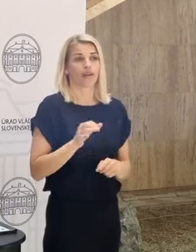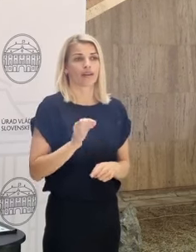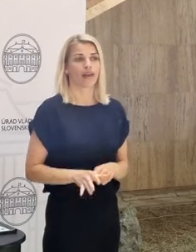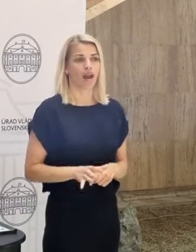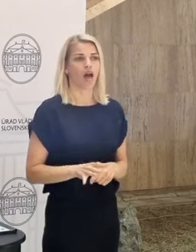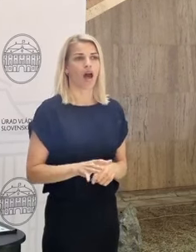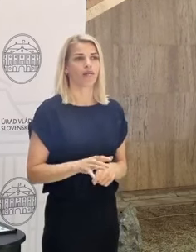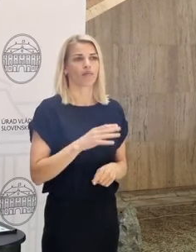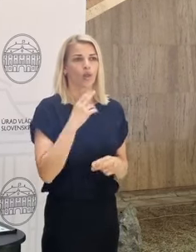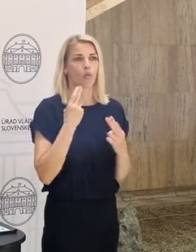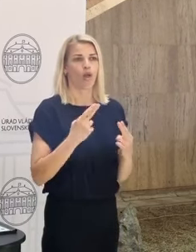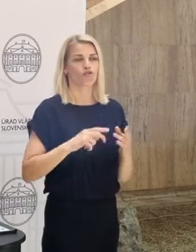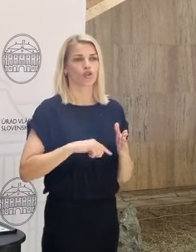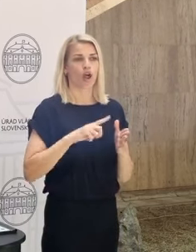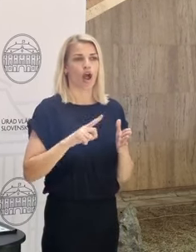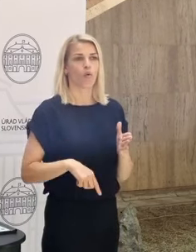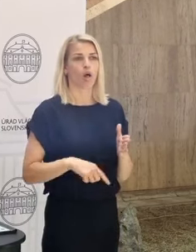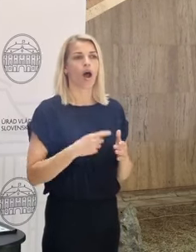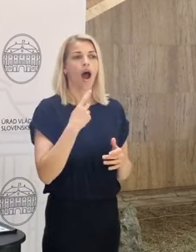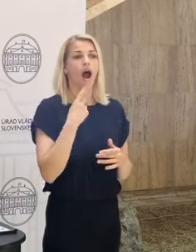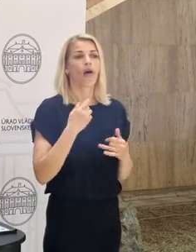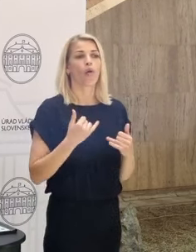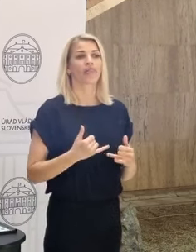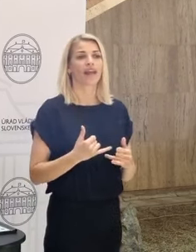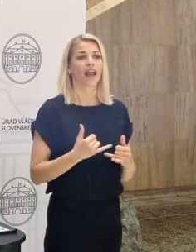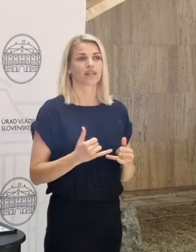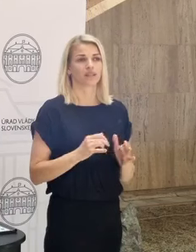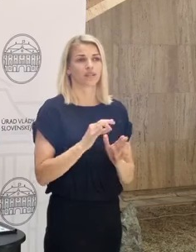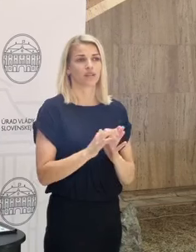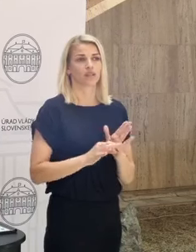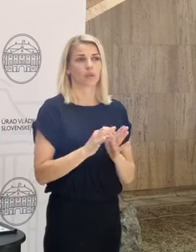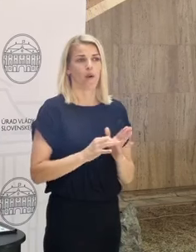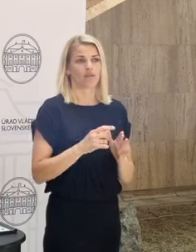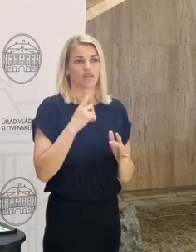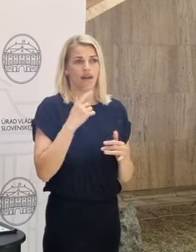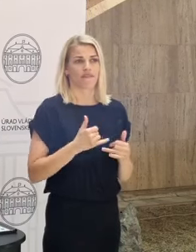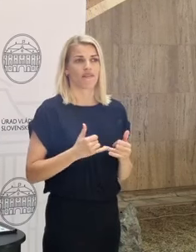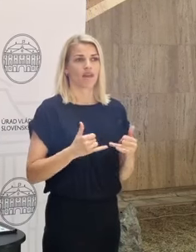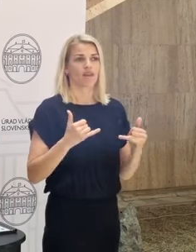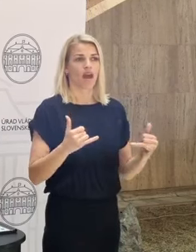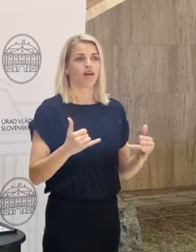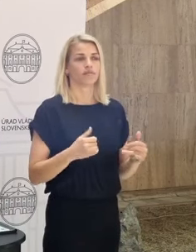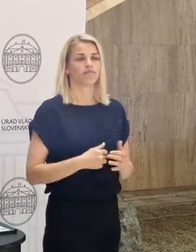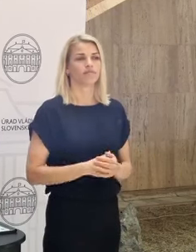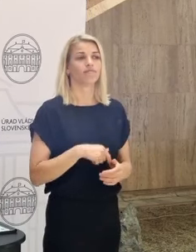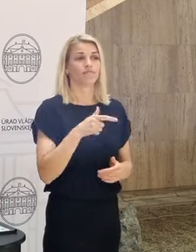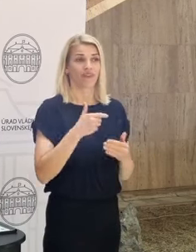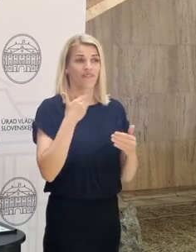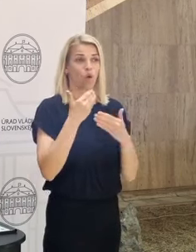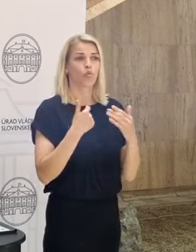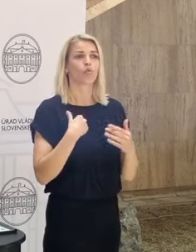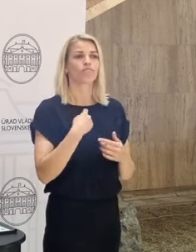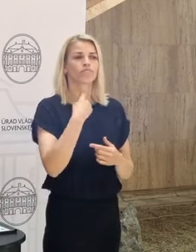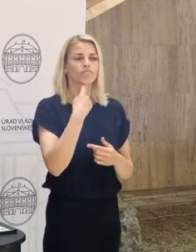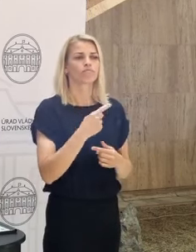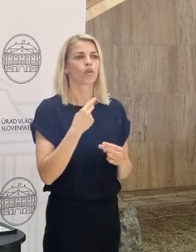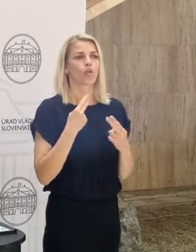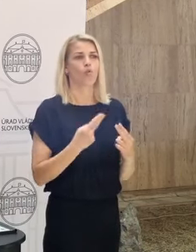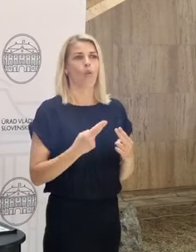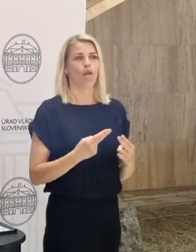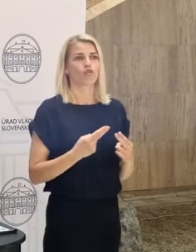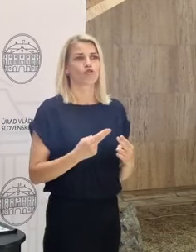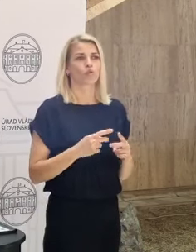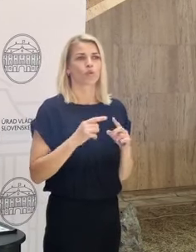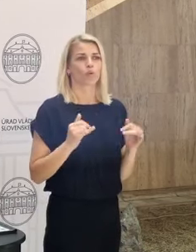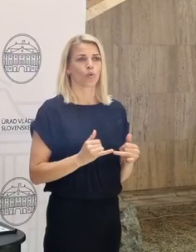zohrala veľkú rolu v tom, ako sa momentálne súčasná situácia vyvíja. Zdôrazil som na tomto forme ešte jeden veľmi dôležitý